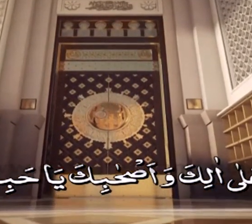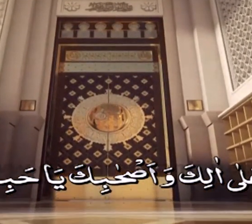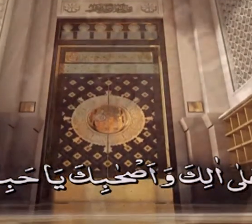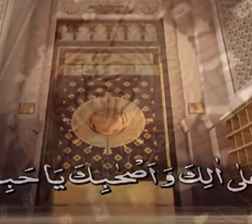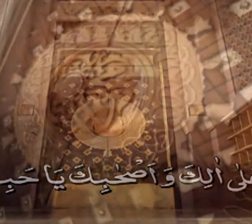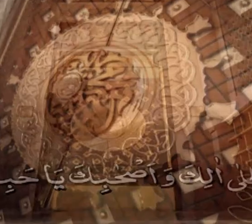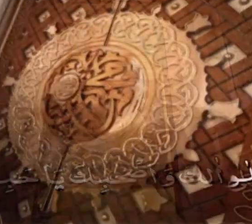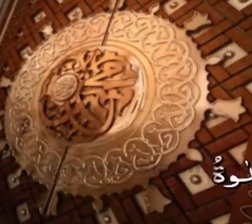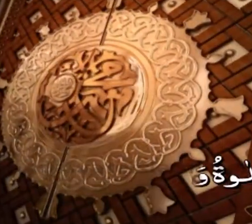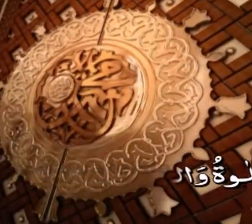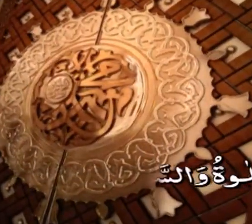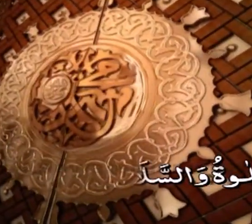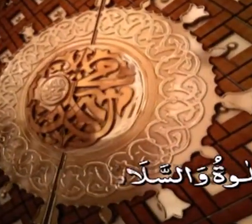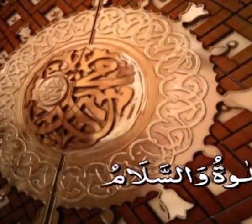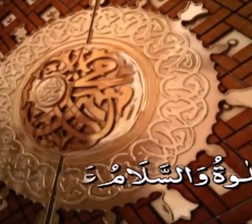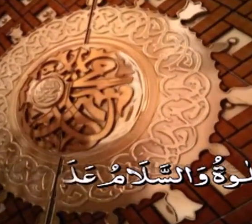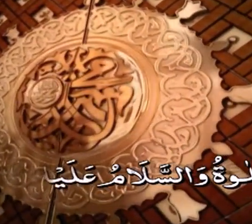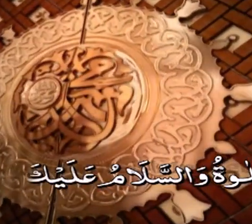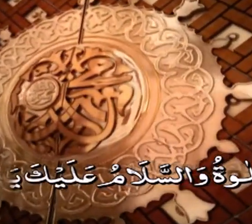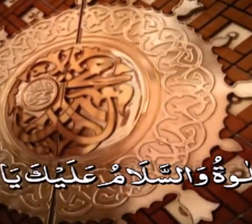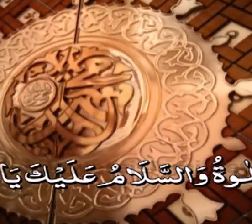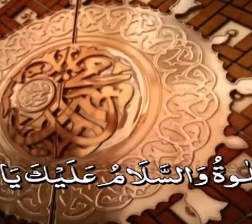صلاة والسلام علیکہ یا نبی اللہ